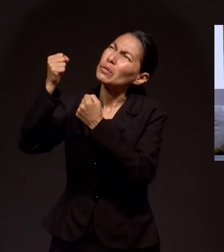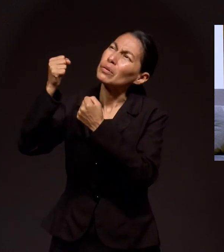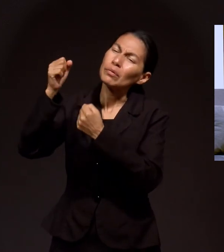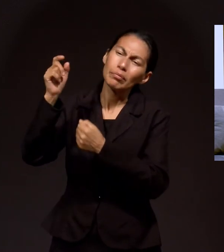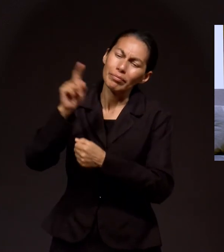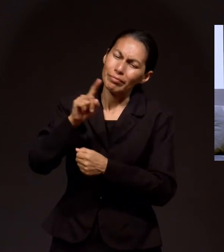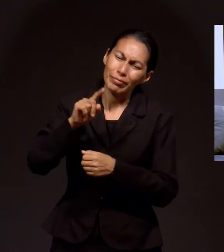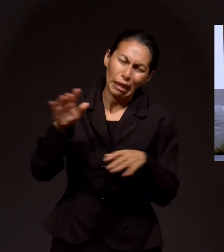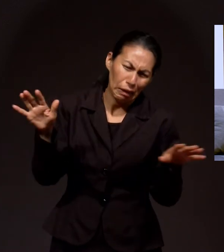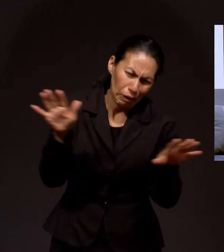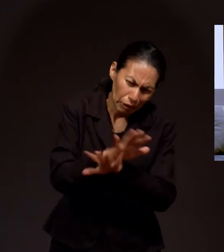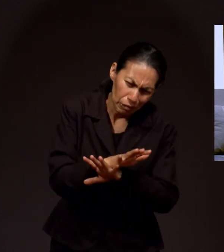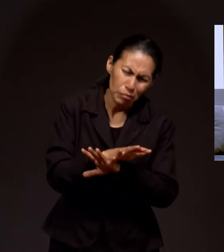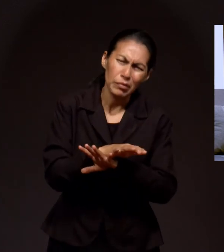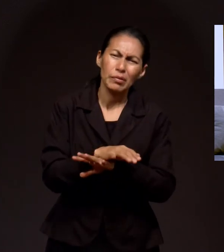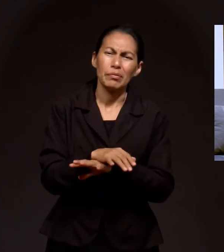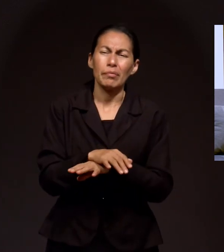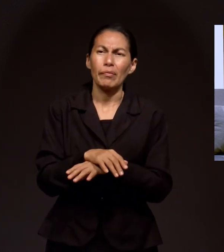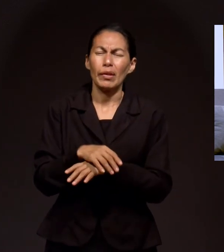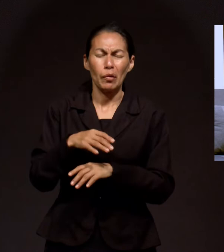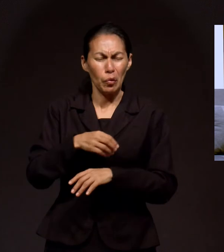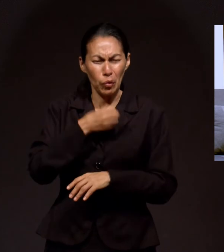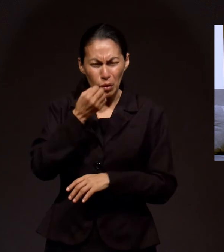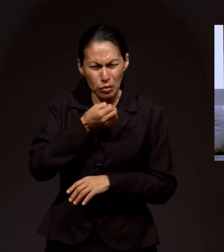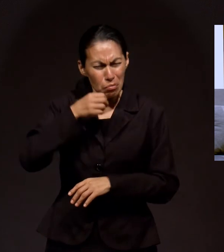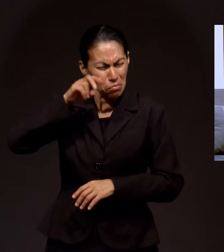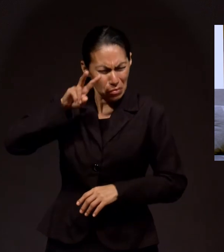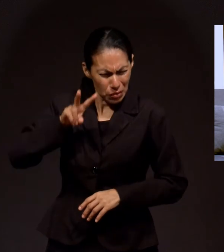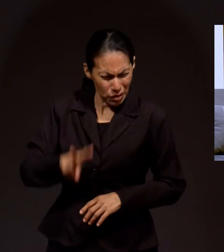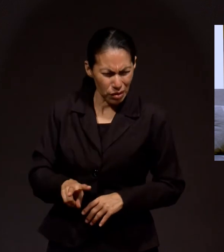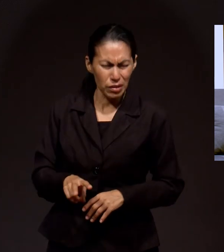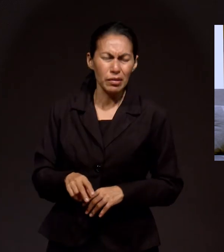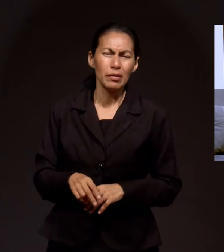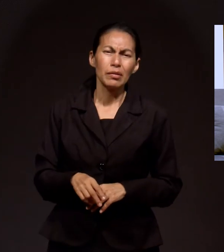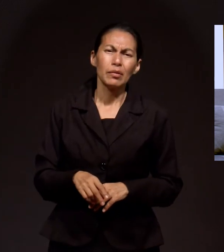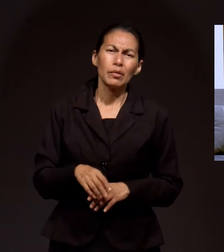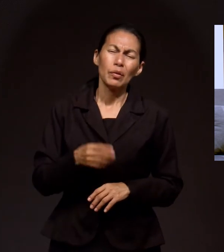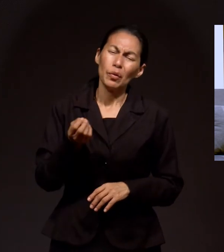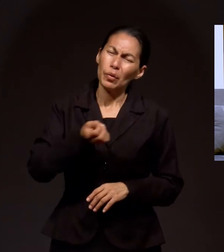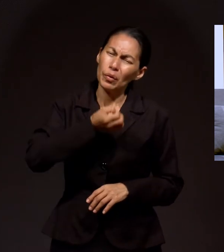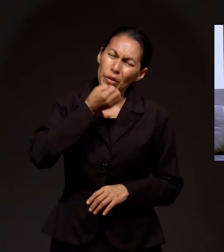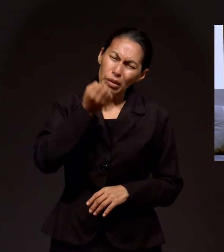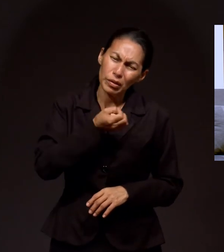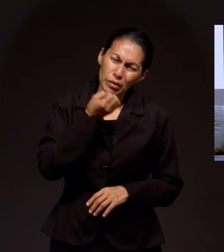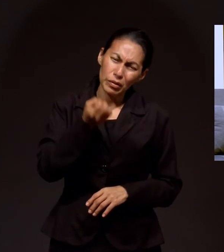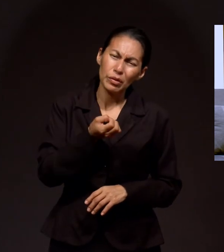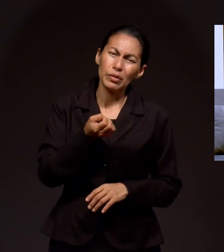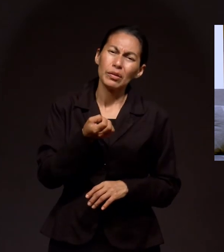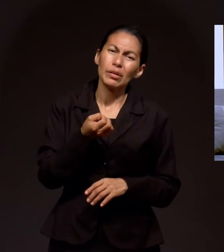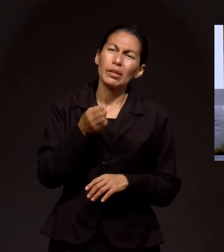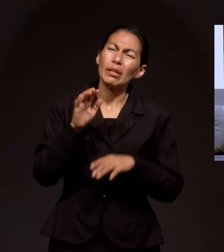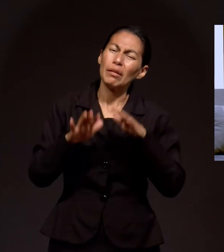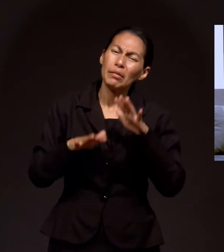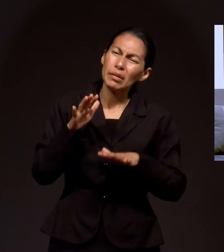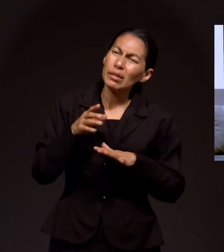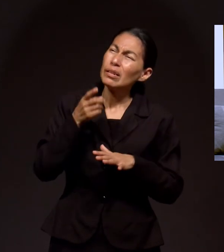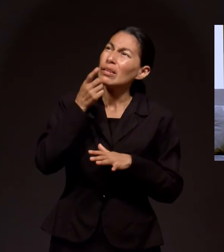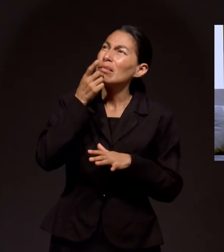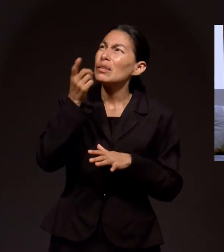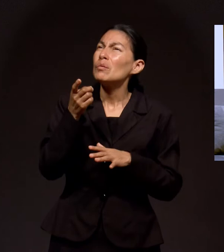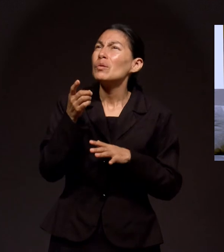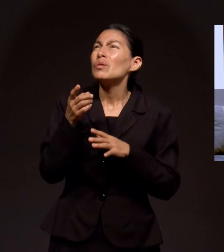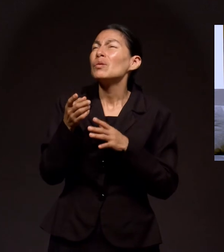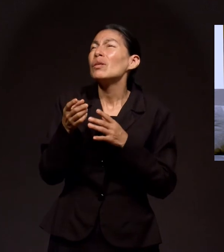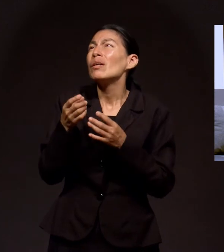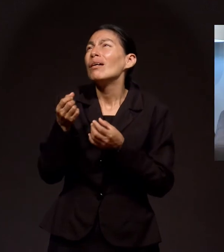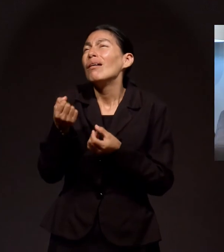cambia de formato, totalmente de formato. Esa es la oración real, una oración que evita algunos adornos que decimos